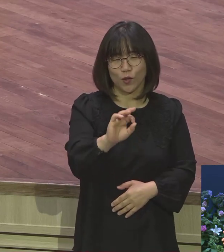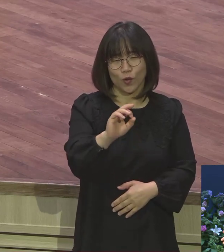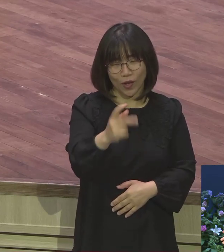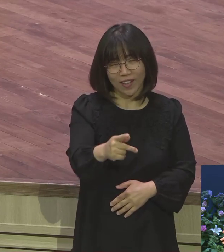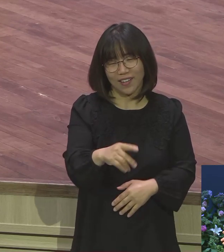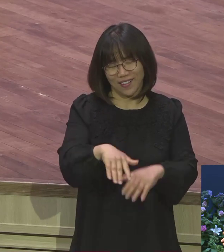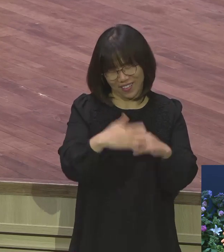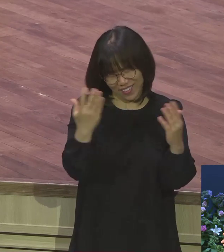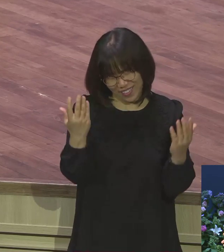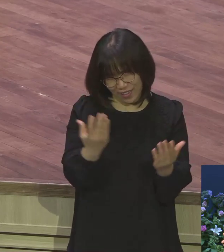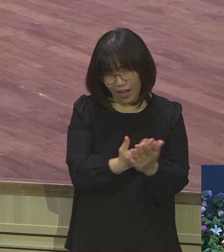편안해요.